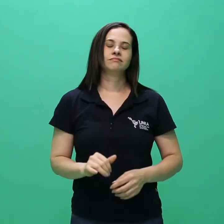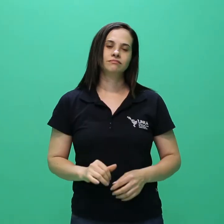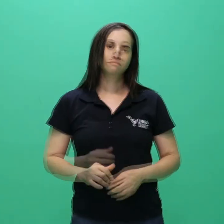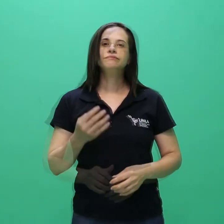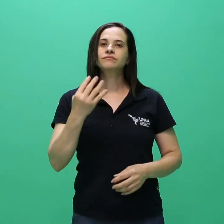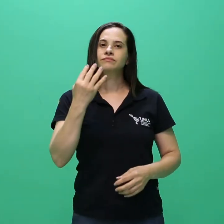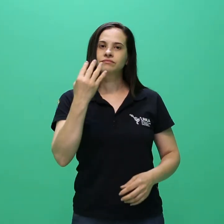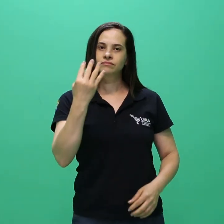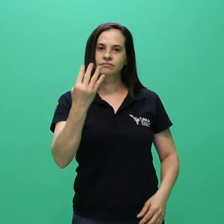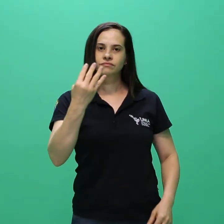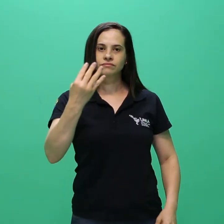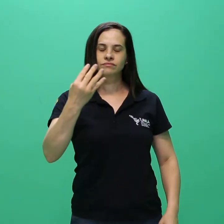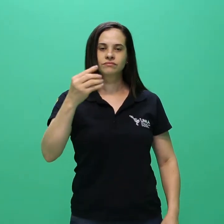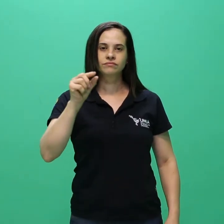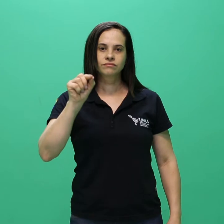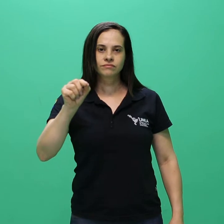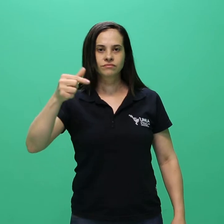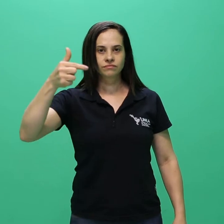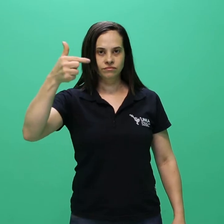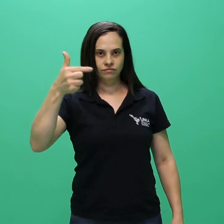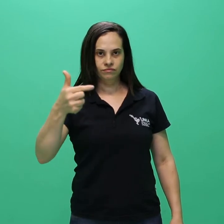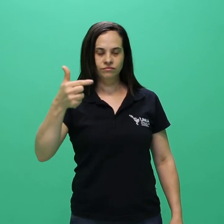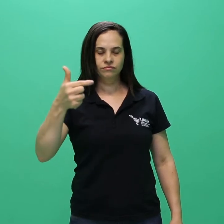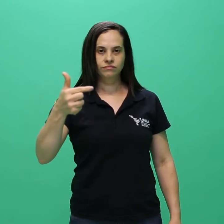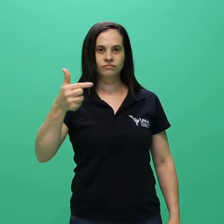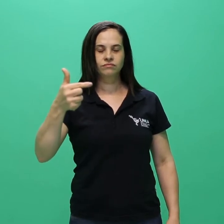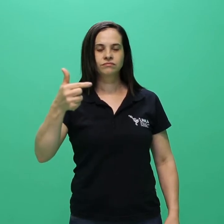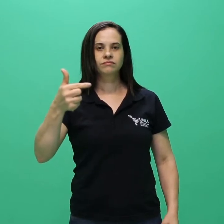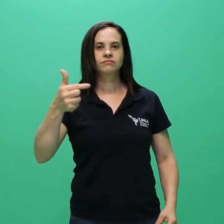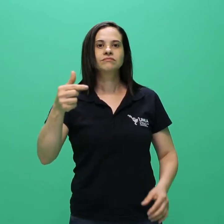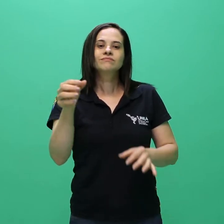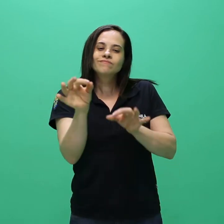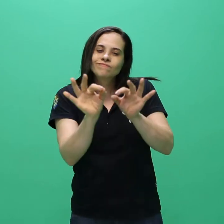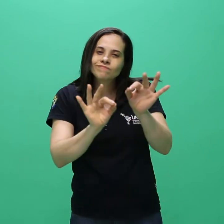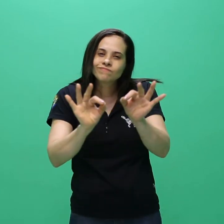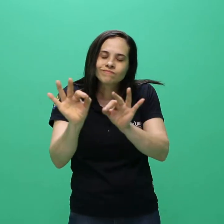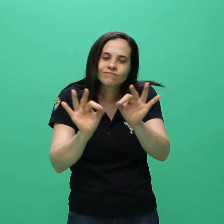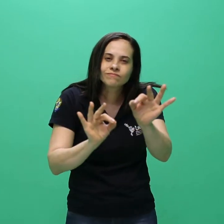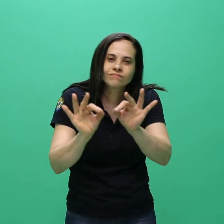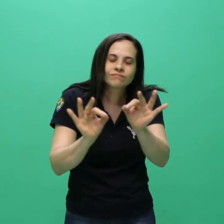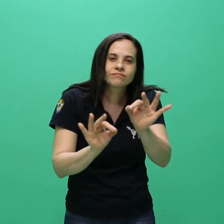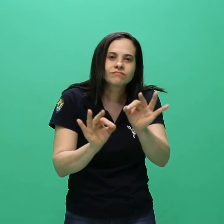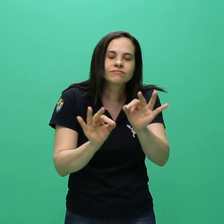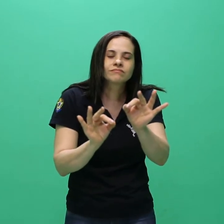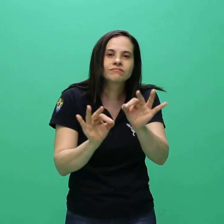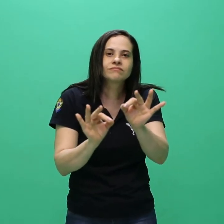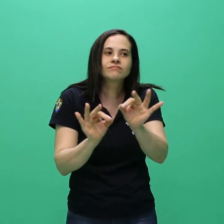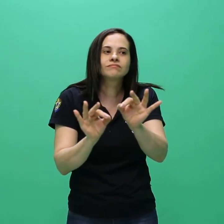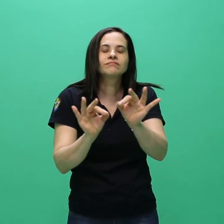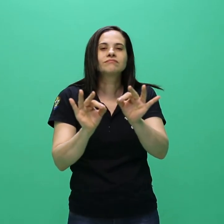4.2. Dos critérios para candidatura ao reingresso.